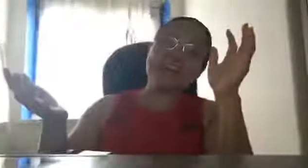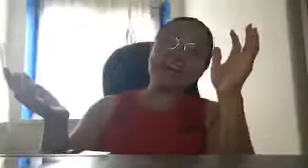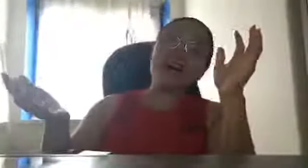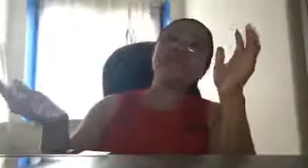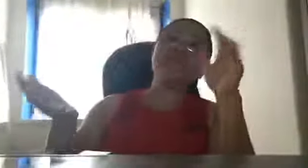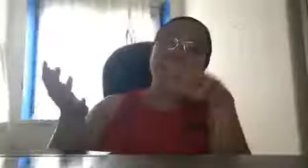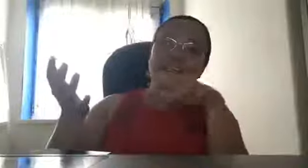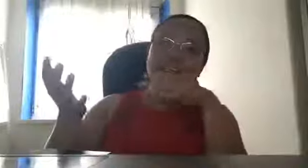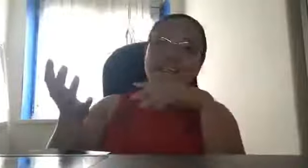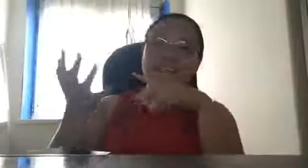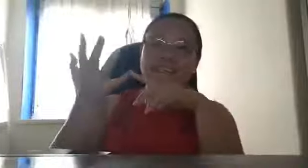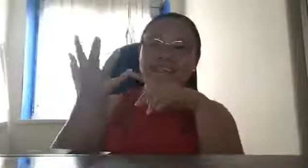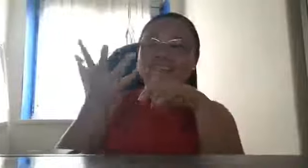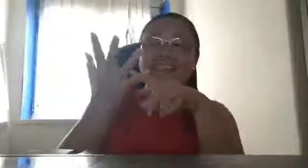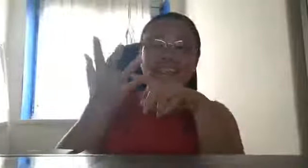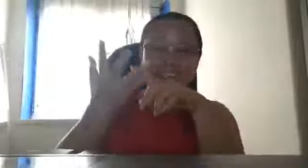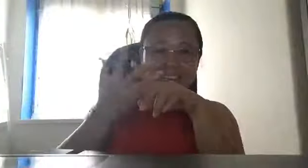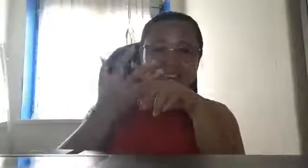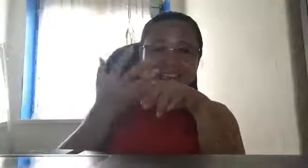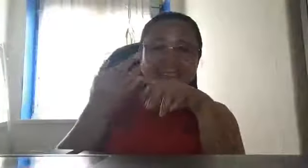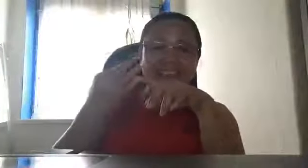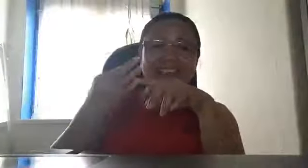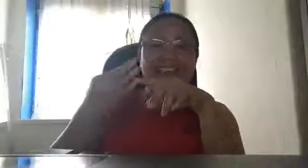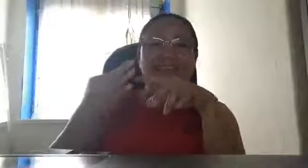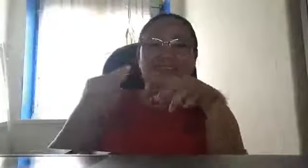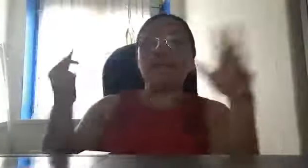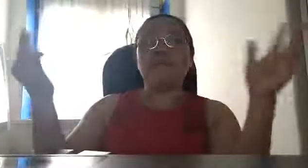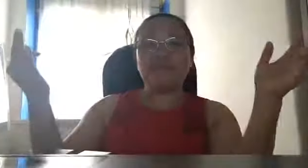after 3 decades kung